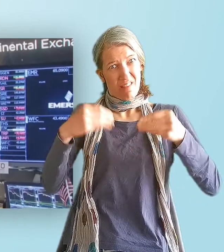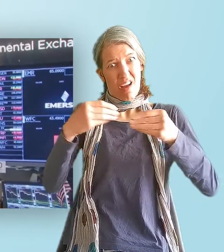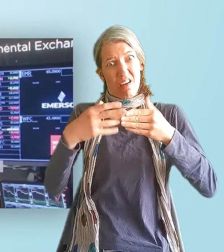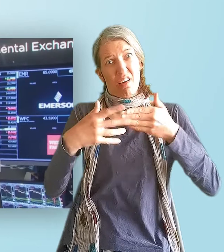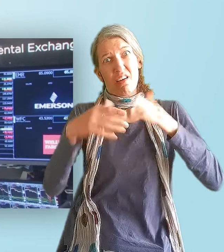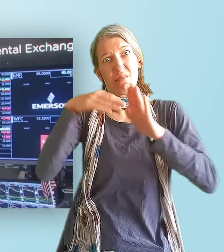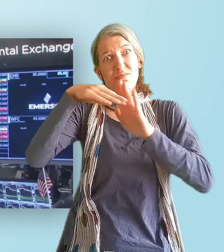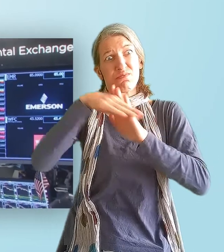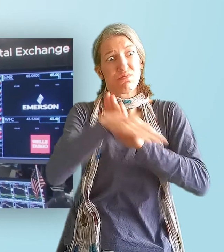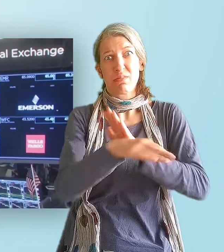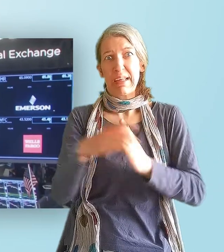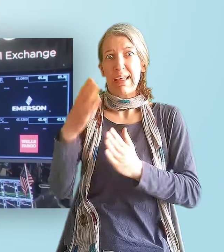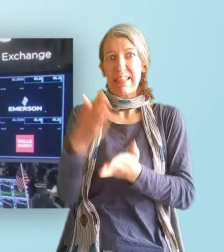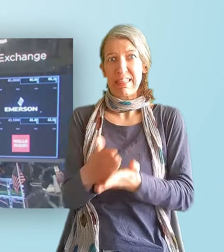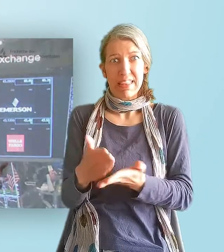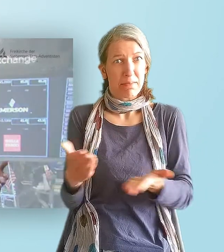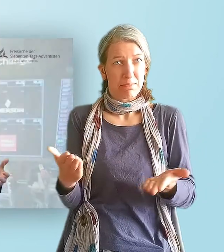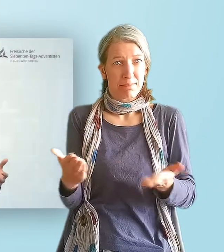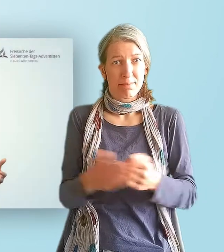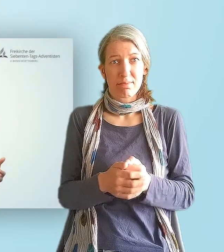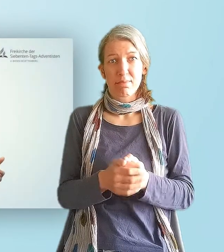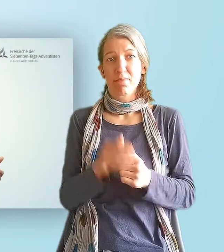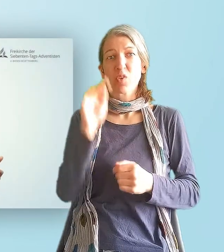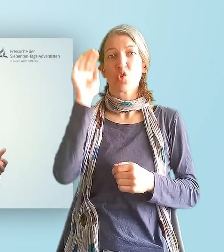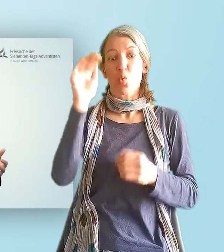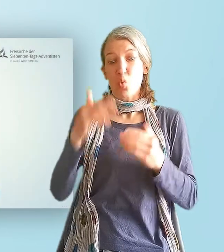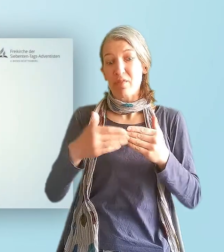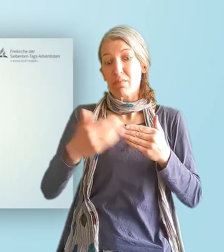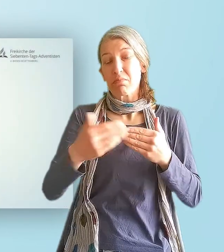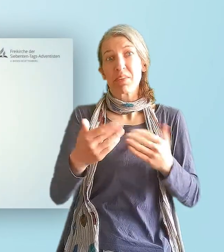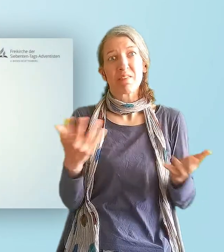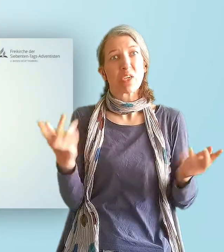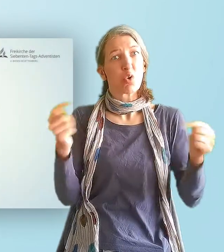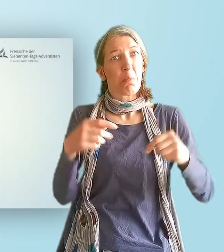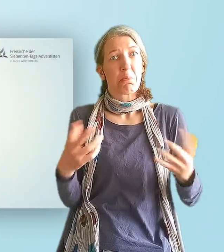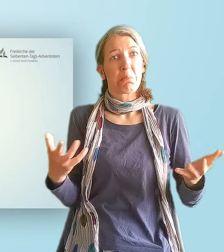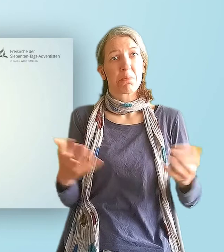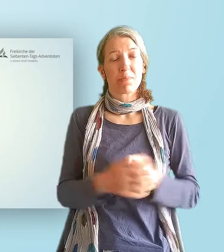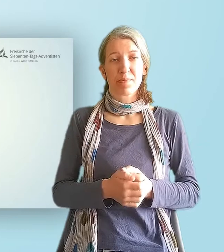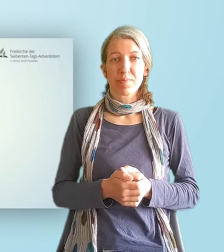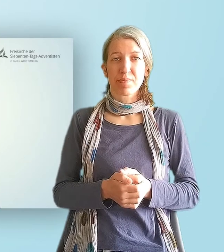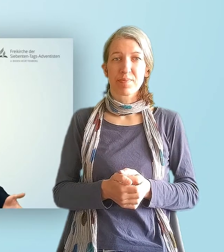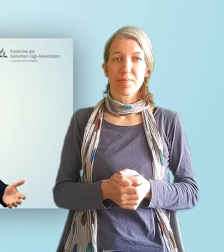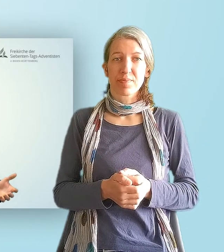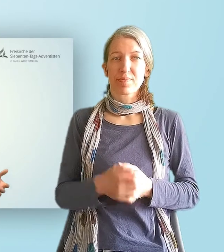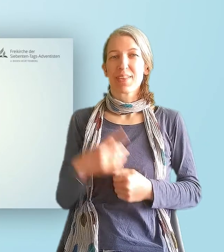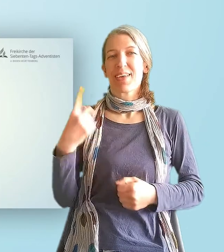Und was für Ereignisse werden noch kommen? Wie sollen wir als gläubige